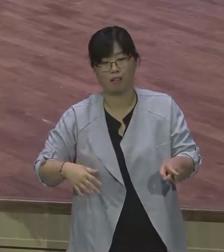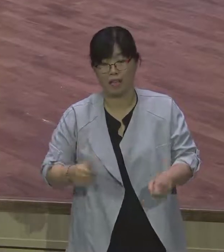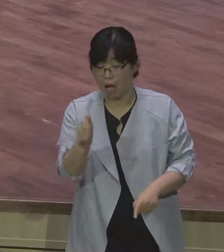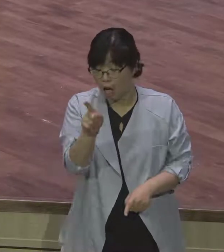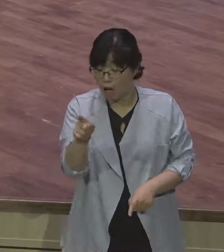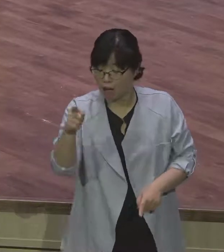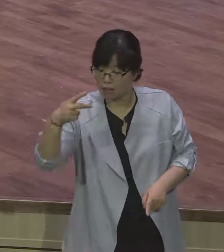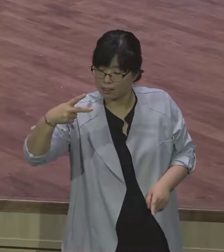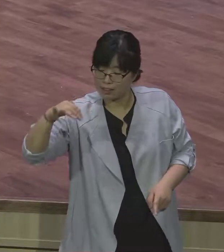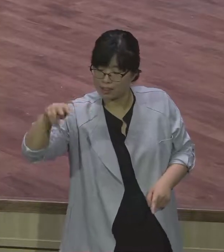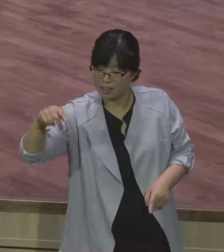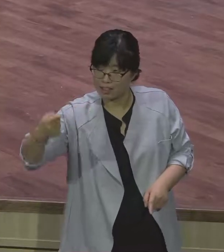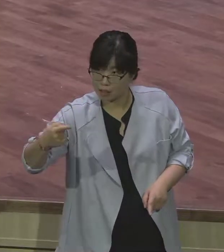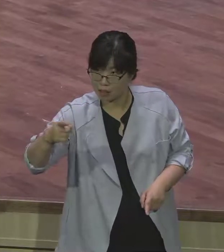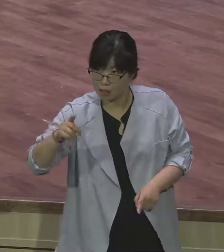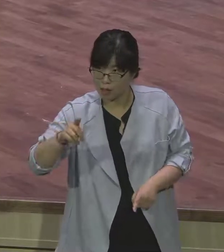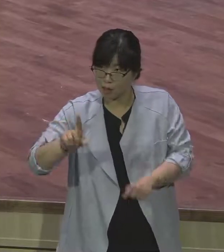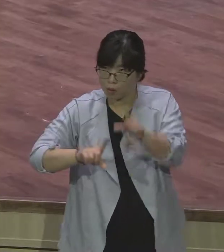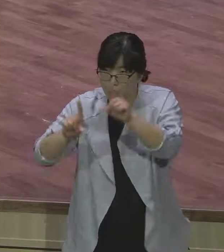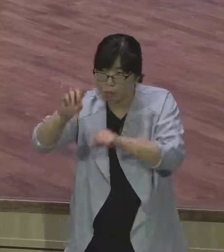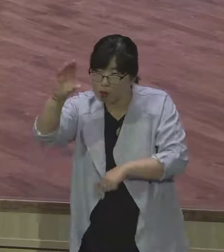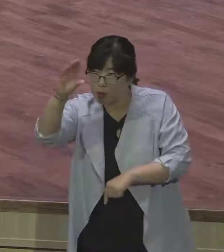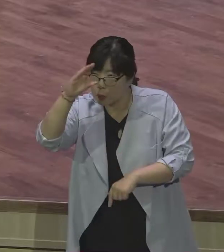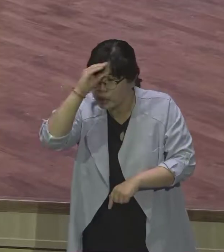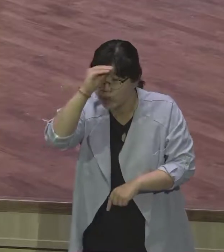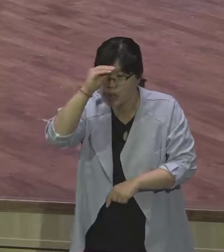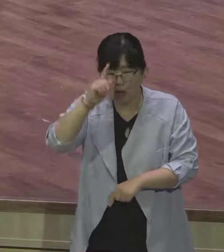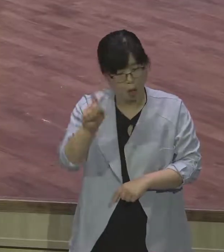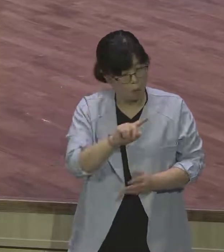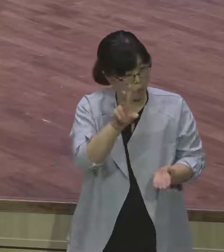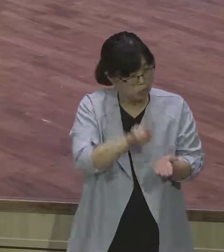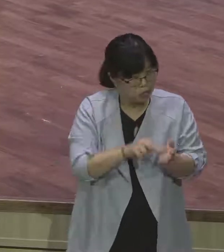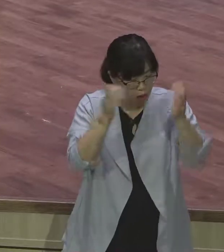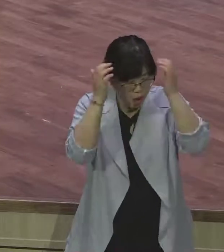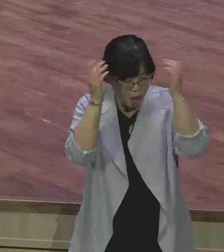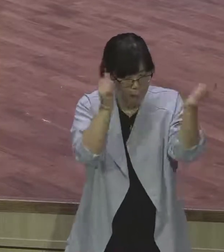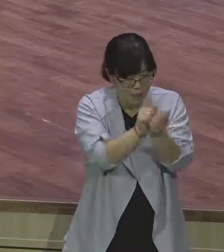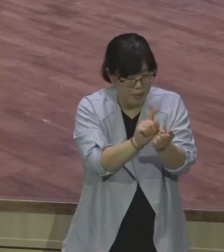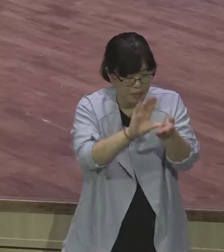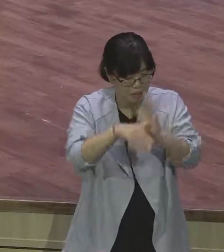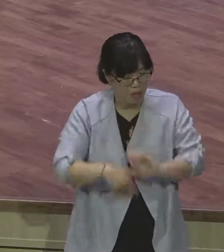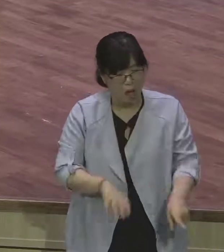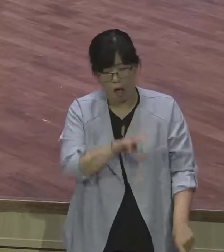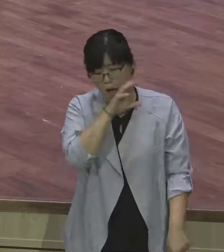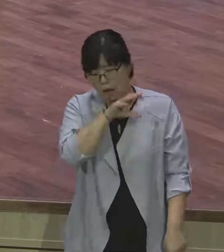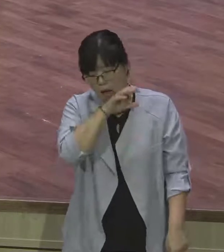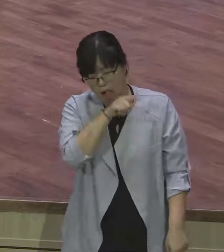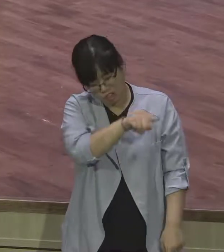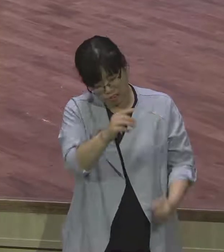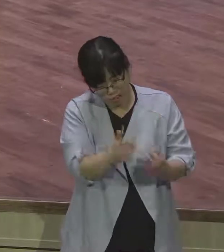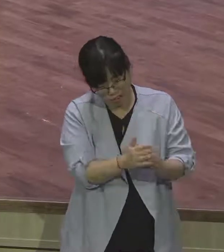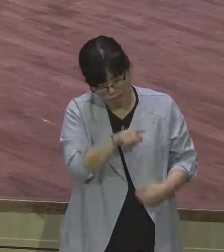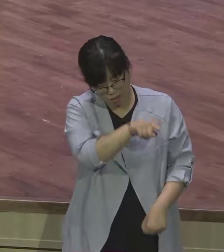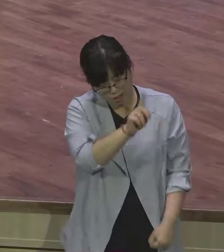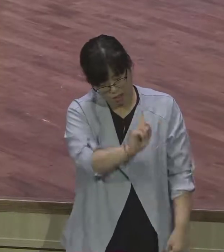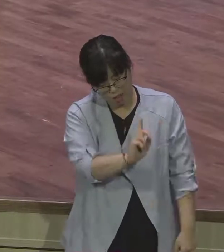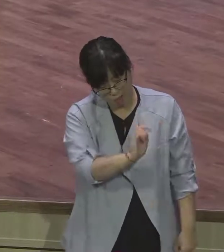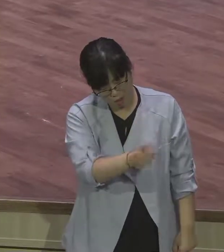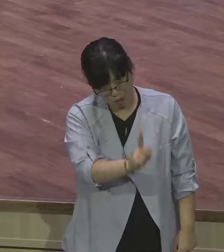누구 싸우고 전부 속은 거예요 사람과 싸우는 거 사람의 상처 두고 상처받는 거 전부 다 비성이에요 기도 안